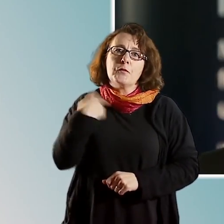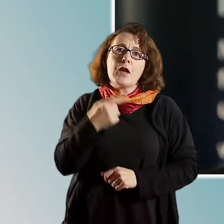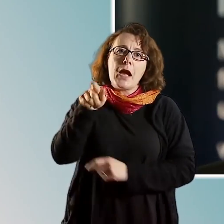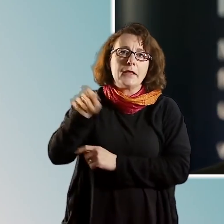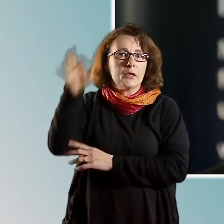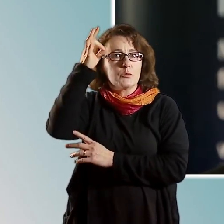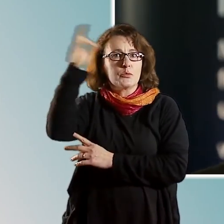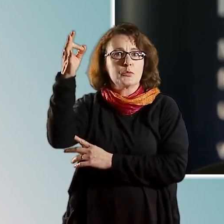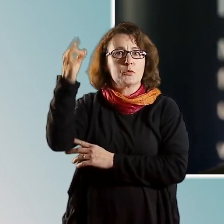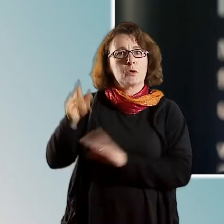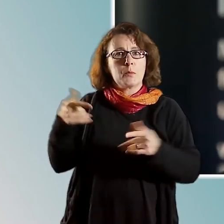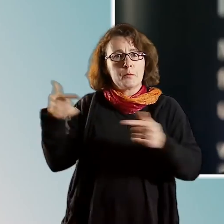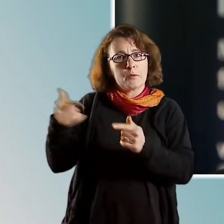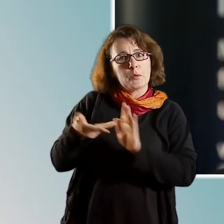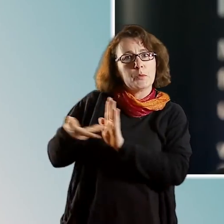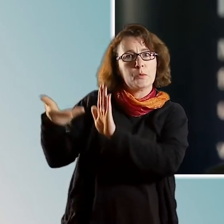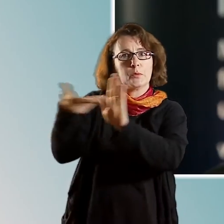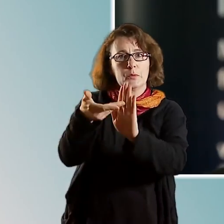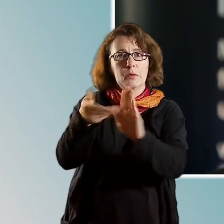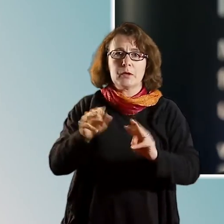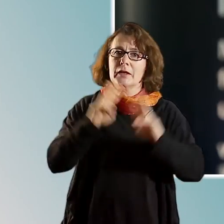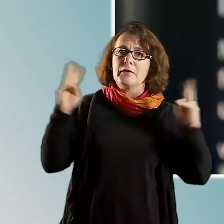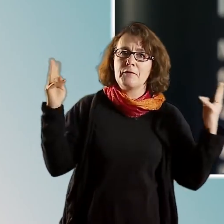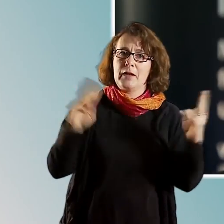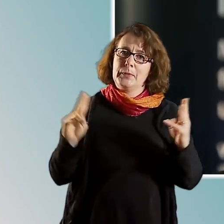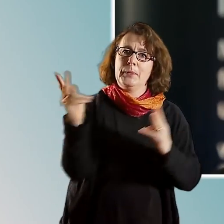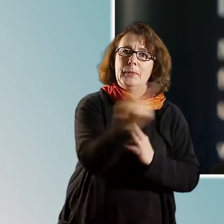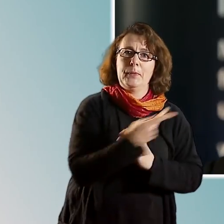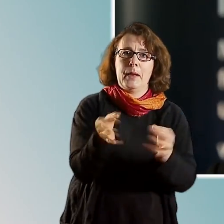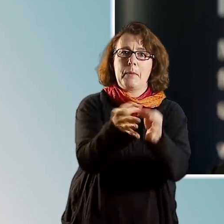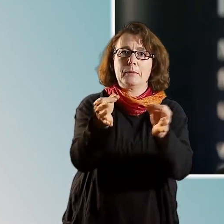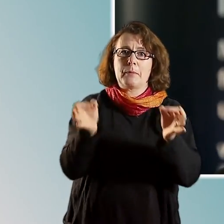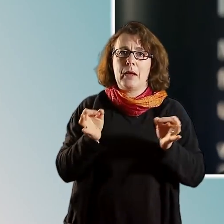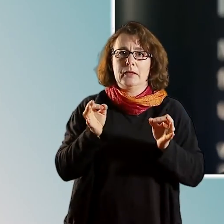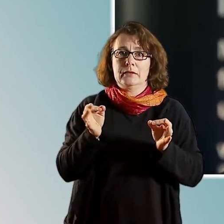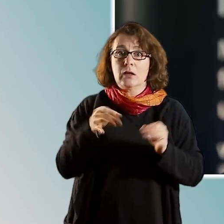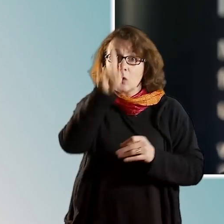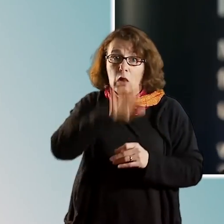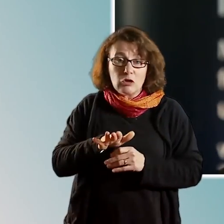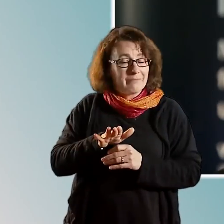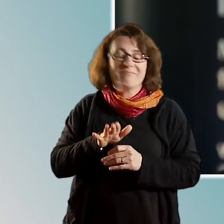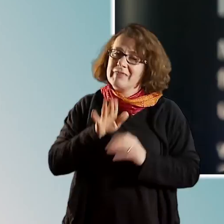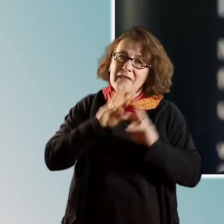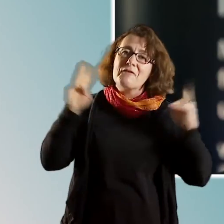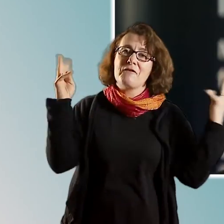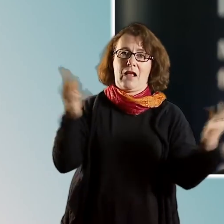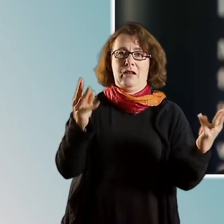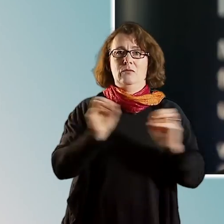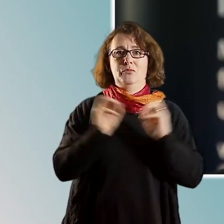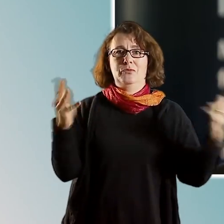Einheiten und sorgen dafür, dass alle mit einheitlichen Maßen messen, nicht nur in Deutschland, sondern sogar weltweit. Und mit